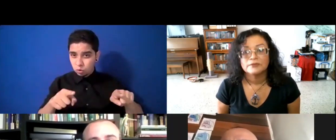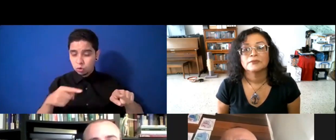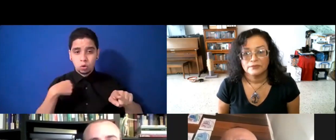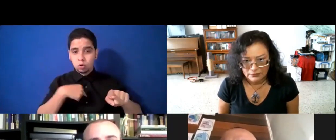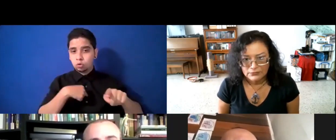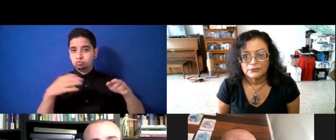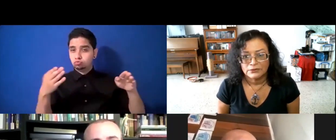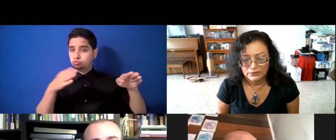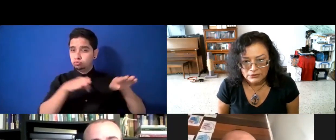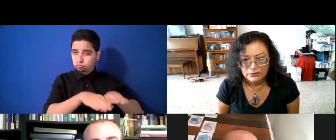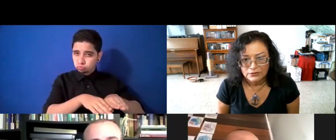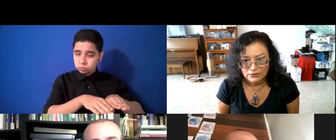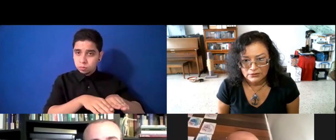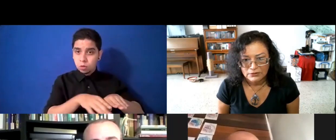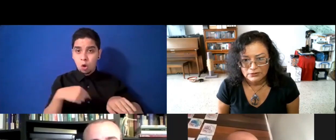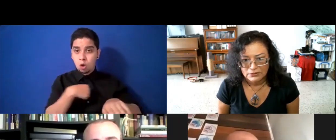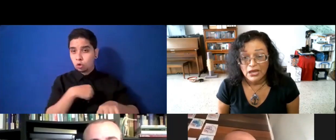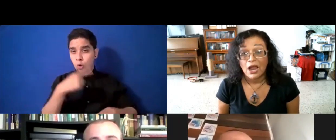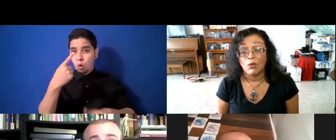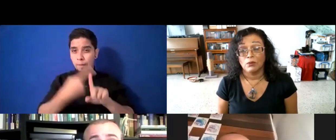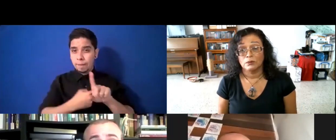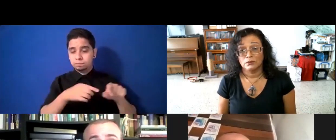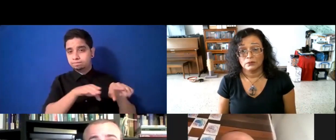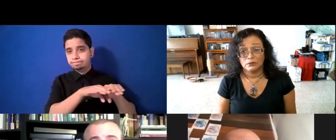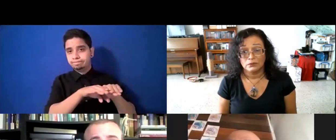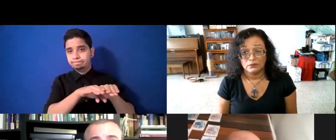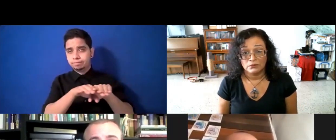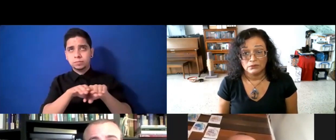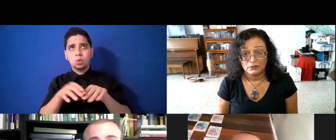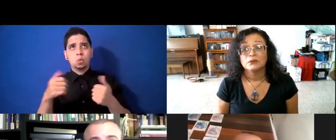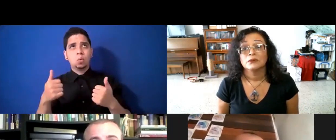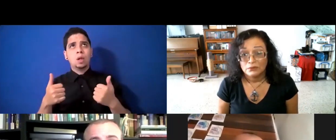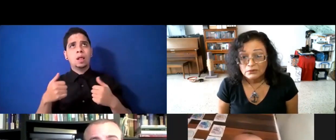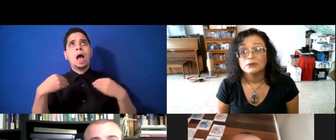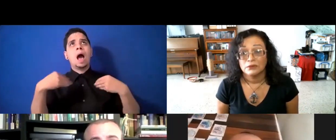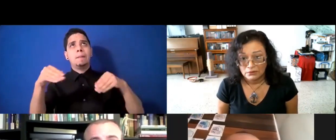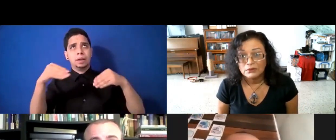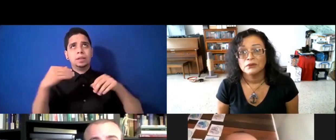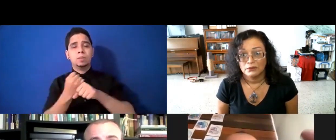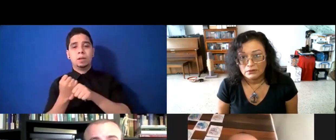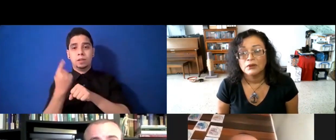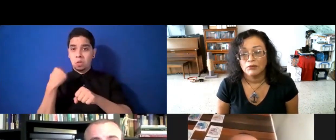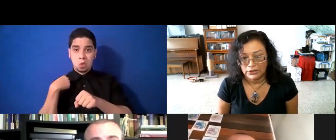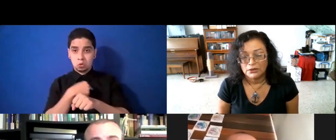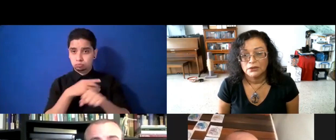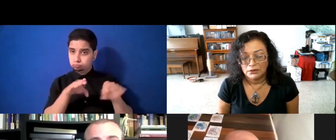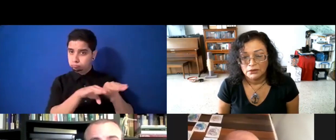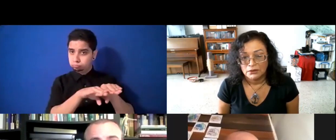cuando estuvimos un mes cerrado completamente, el mes de abril del año pasado no abrimos las puertas. En mayo